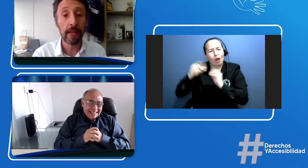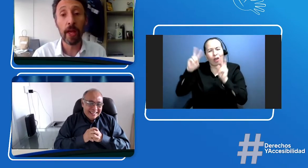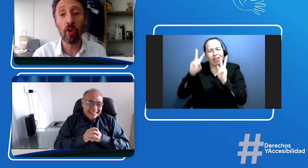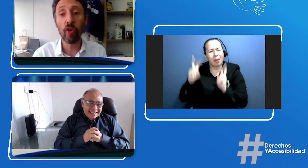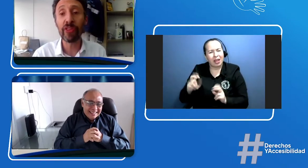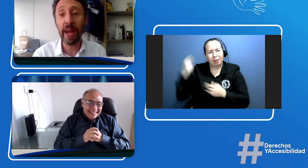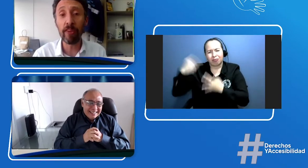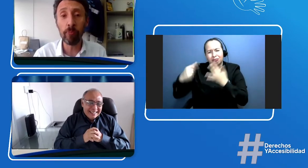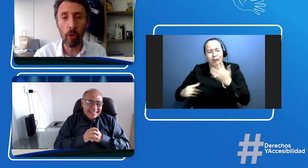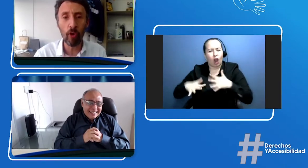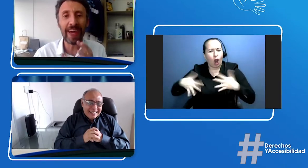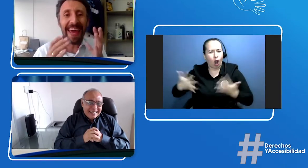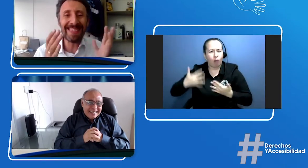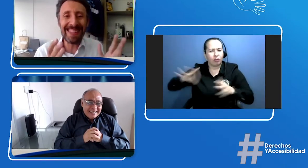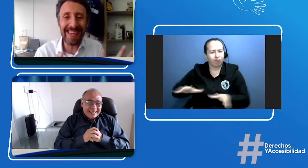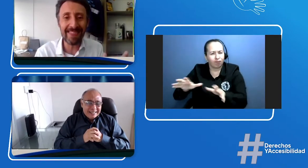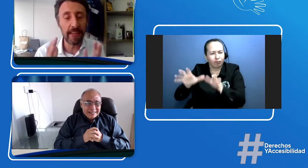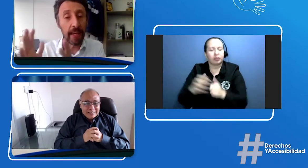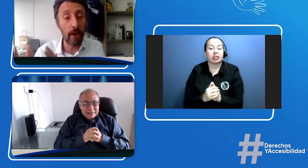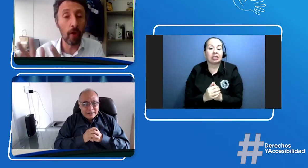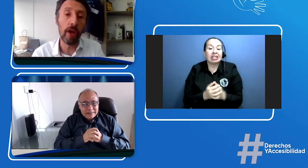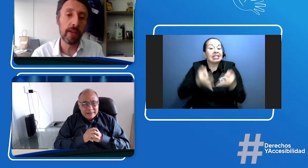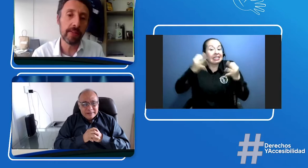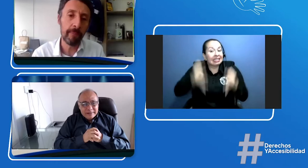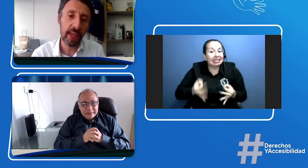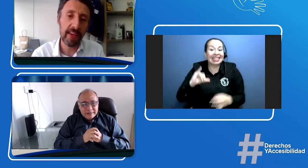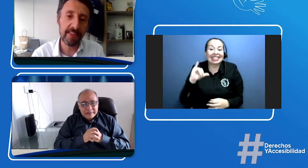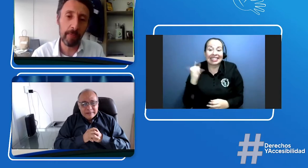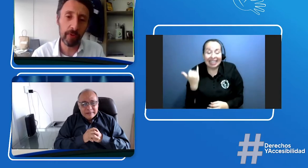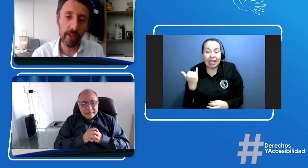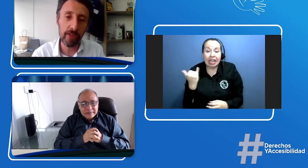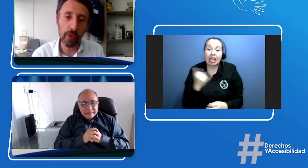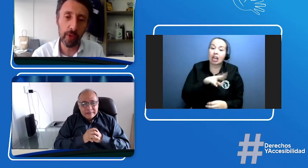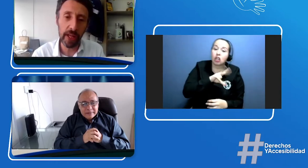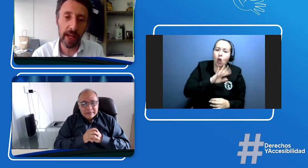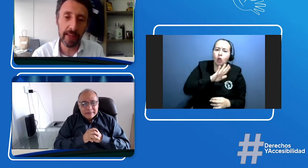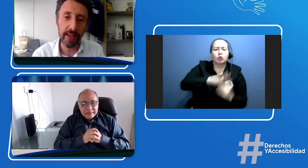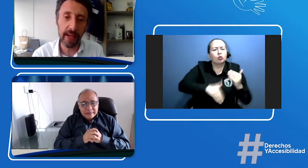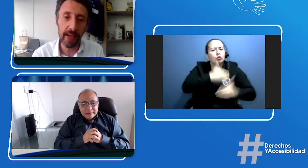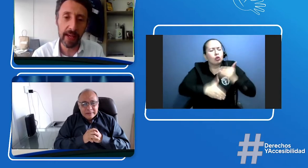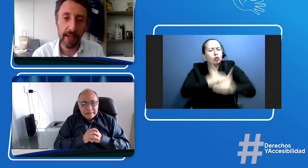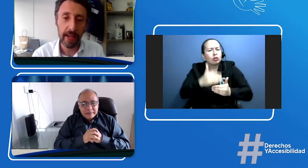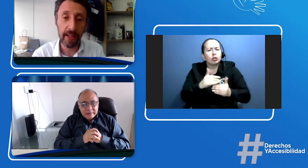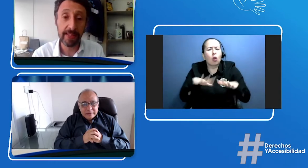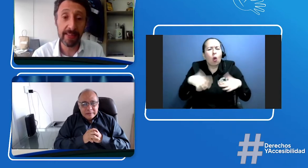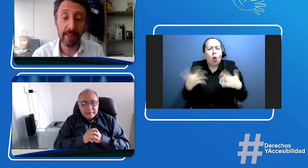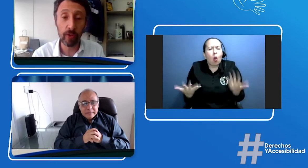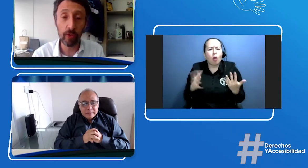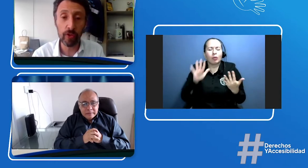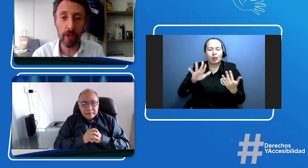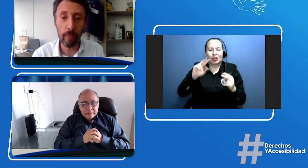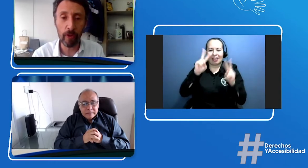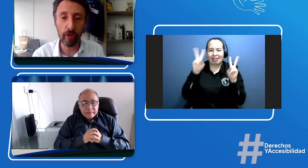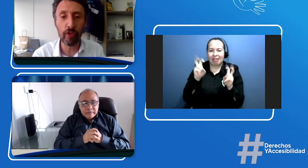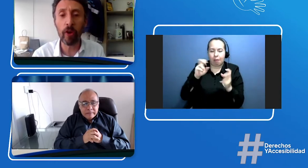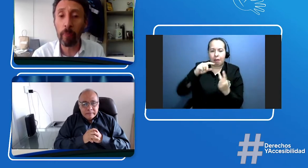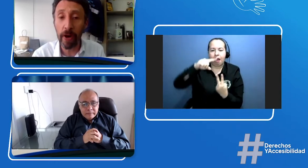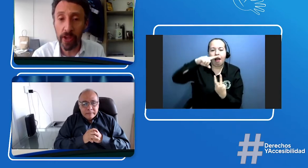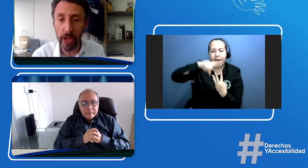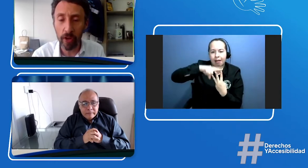quiero contarles un poco qué sí es y qué no es este proceso de las licencias de conducción y por eso nos acompaña José